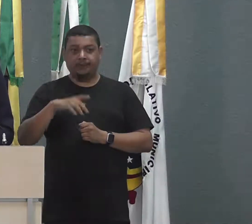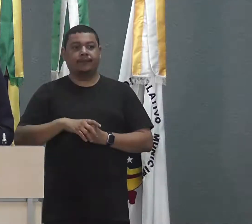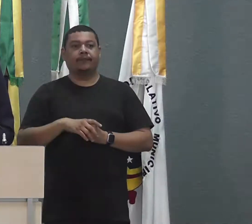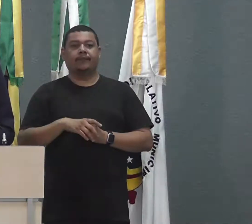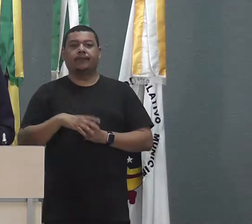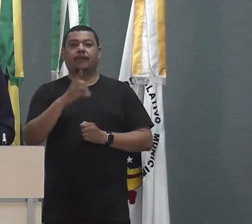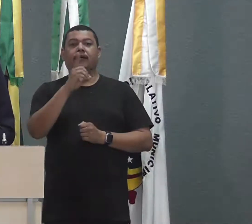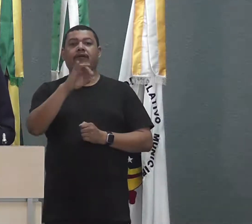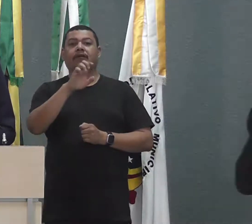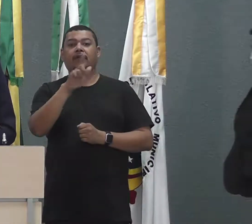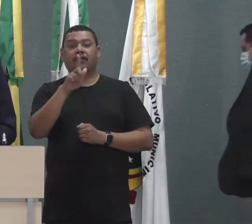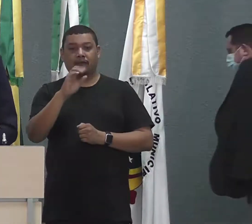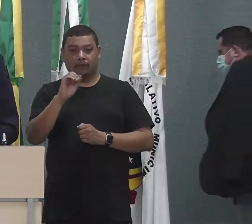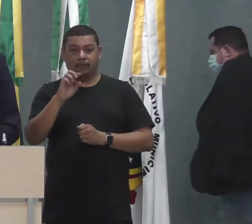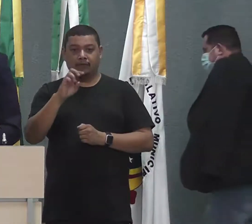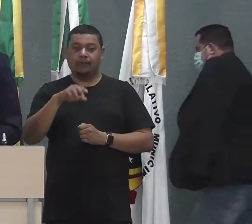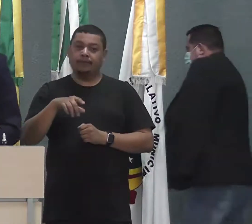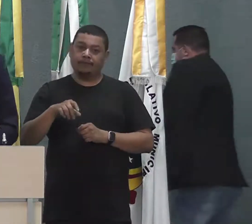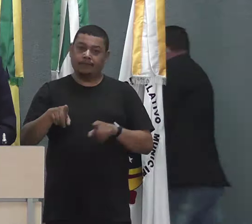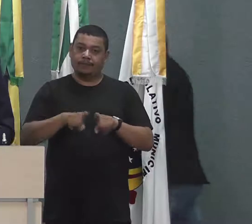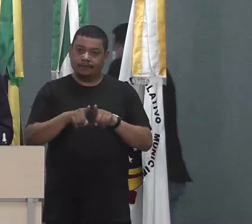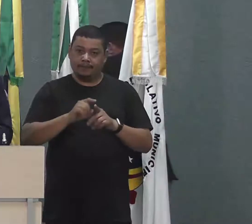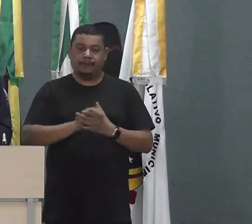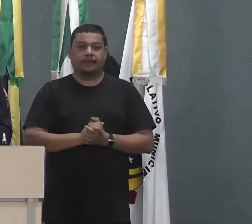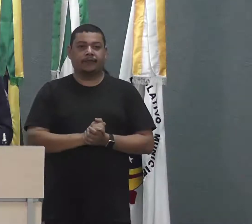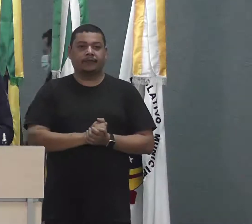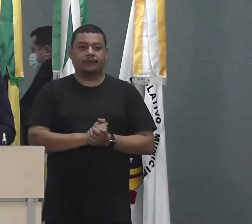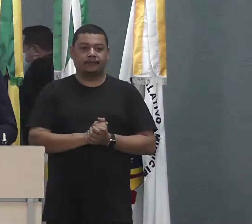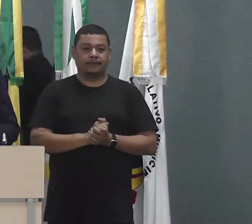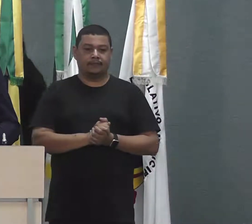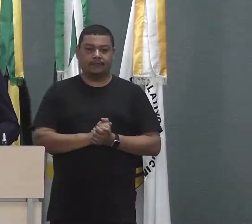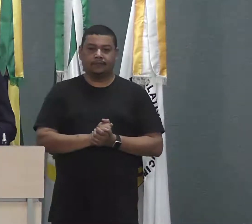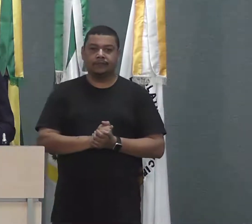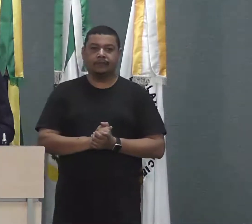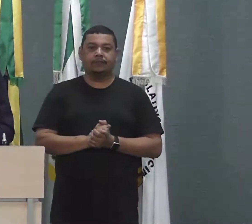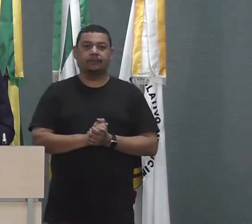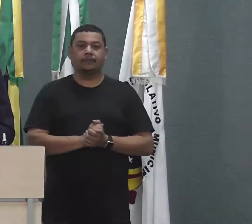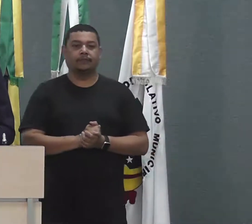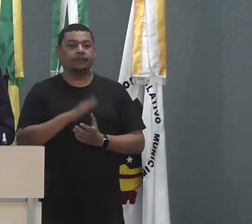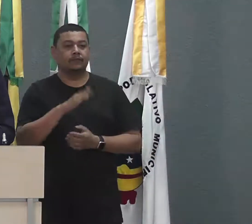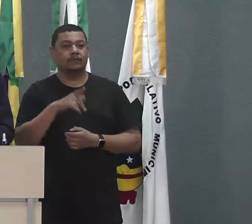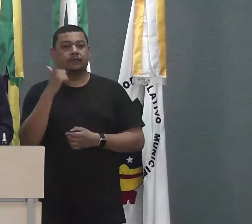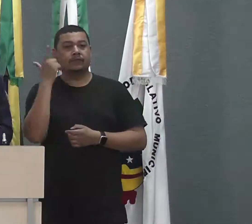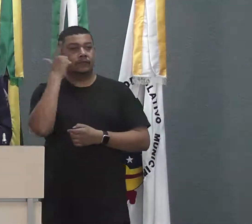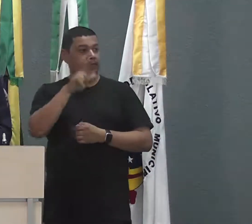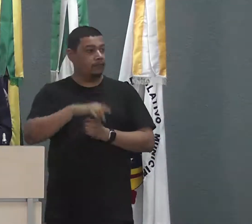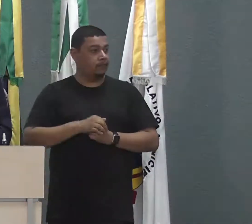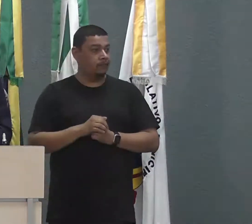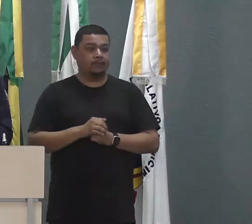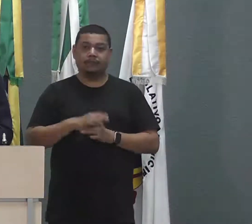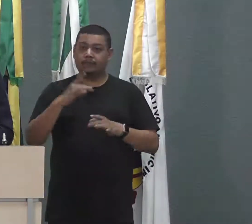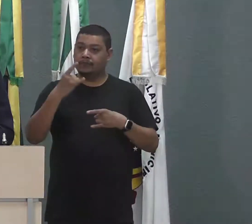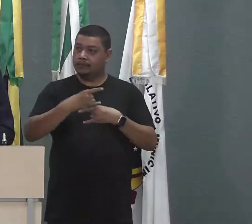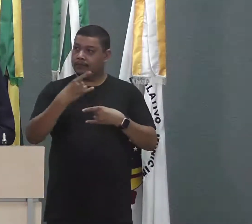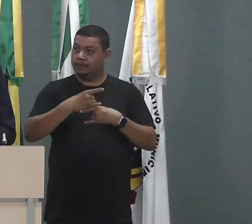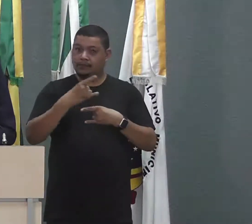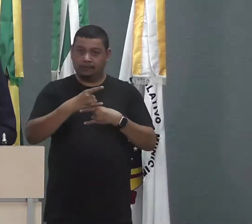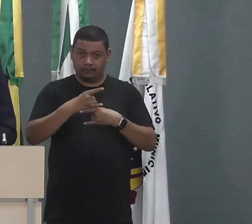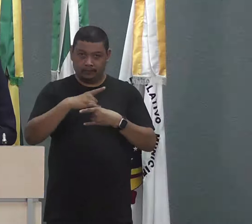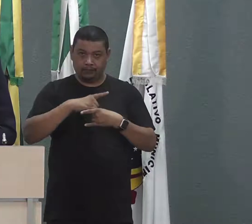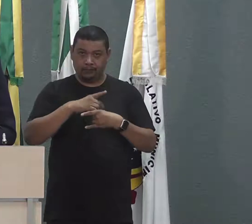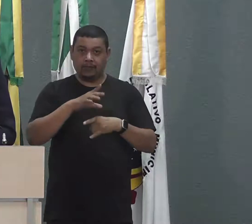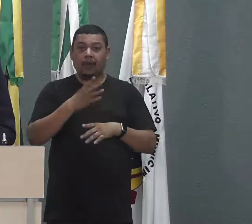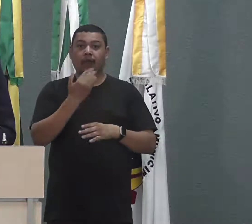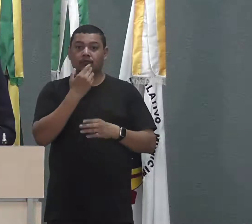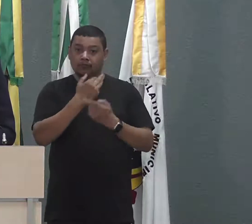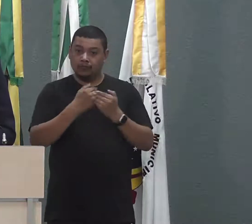Maia, que naquela ocasião conseguiu, com o objetivo da live, era recardar alimento,